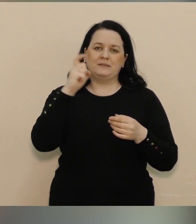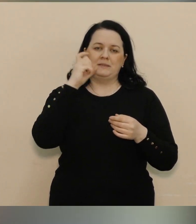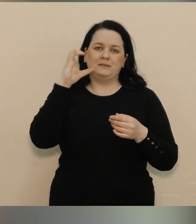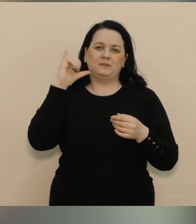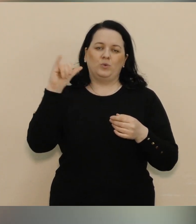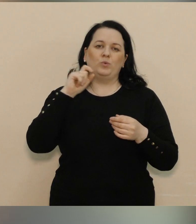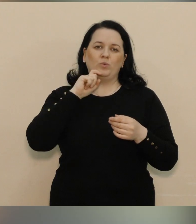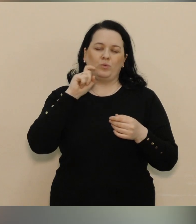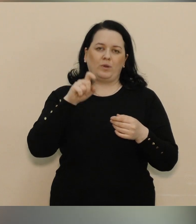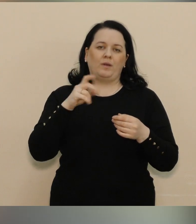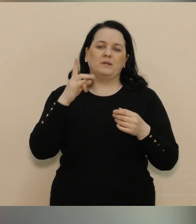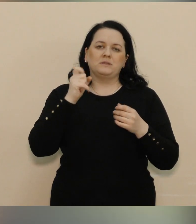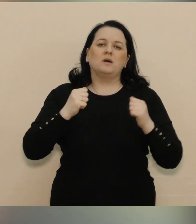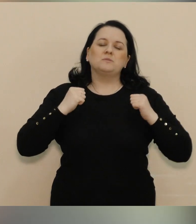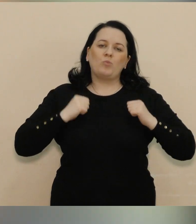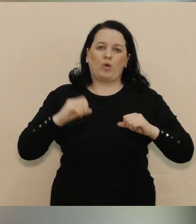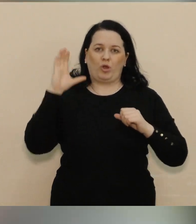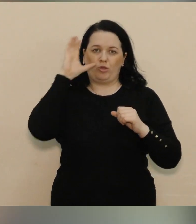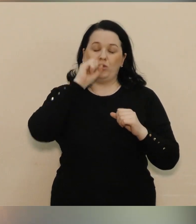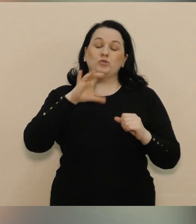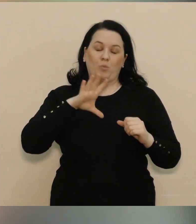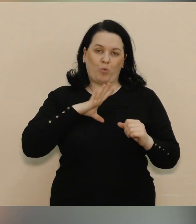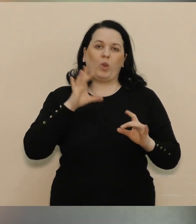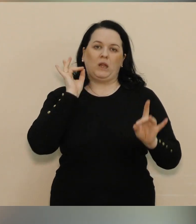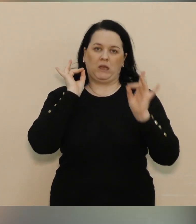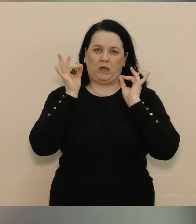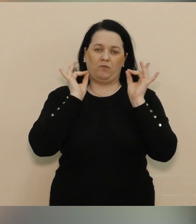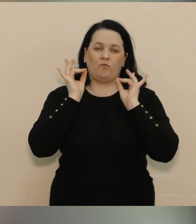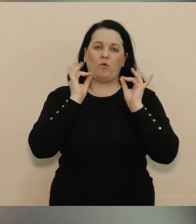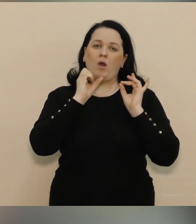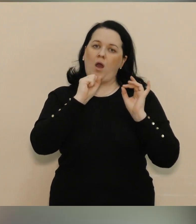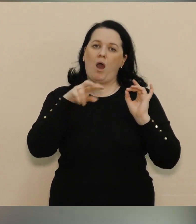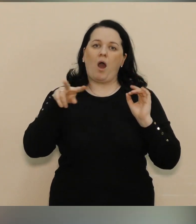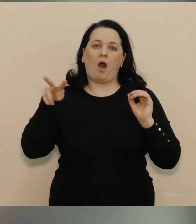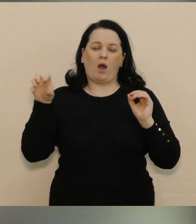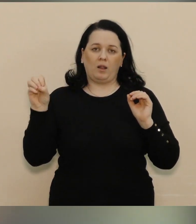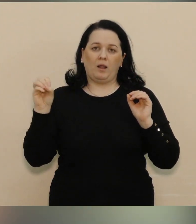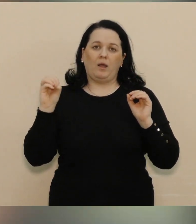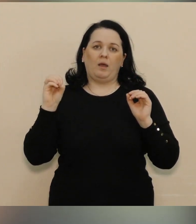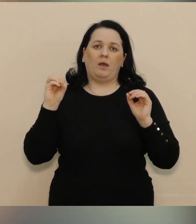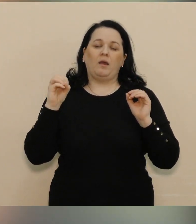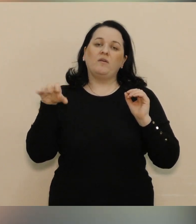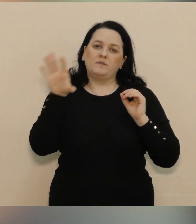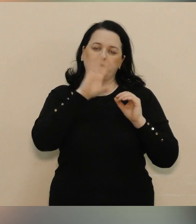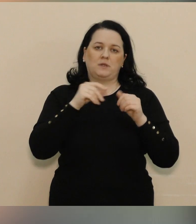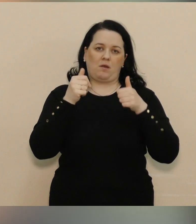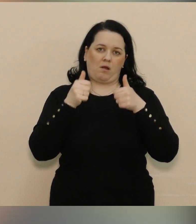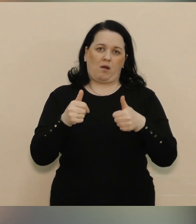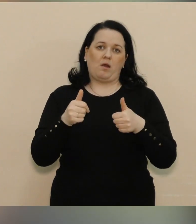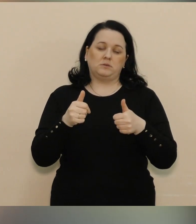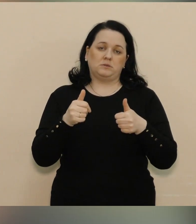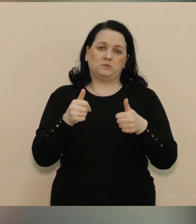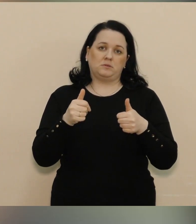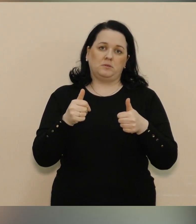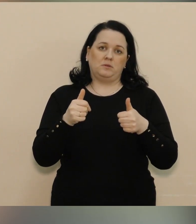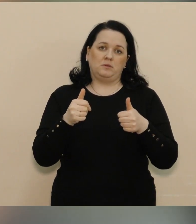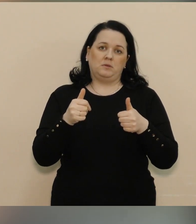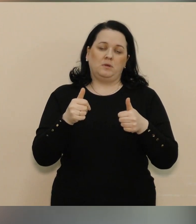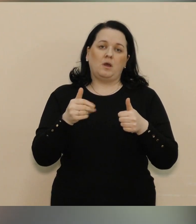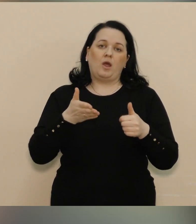за спокійну ніч. Хоч і були тривоги, але все гаразд. Тобто